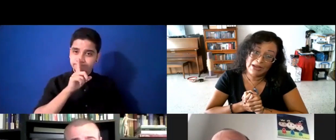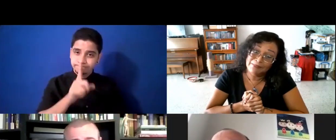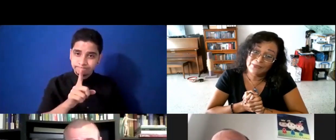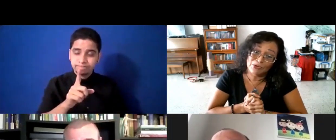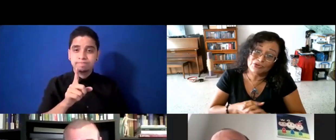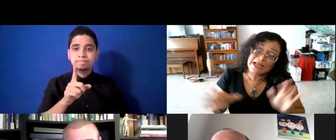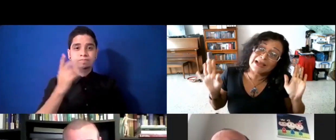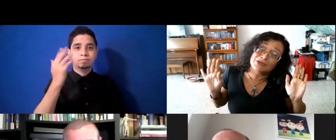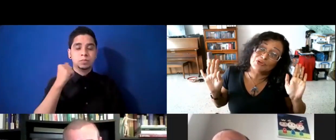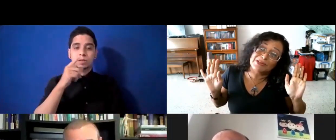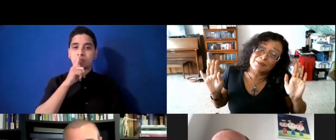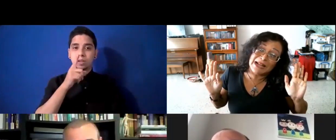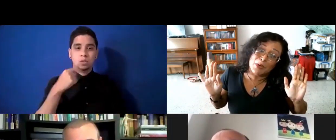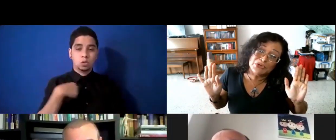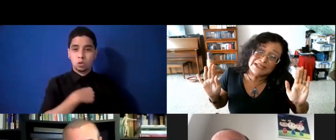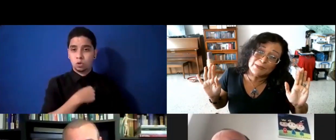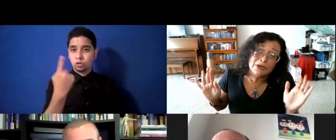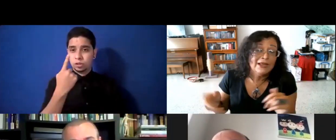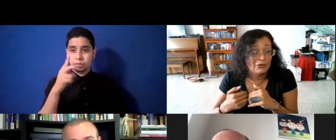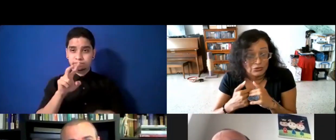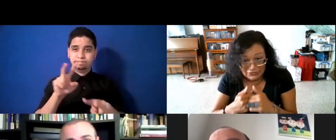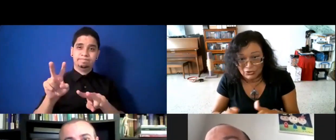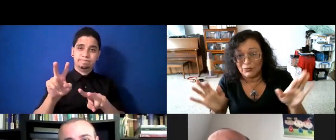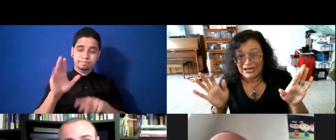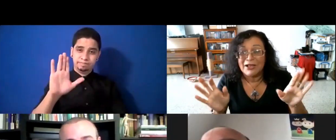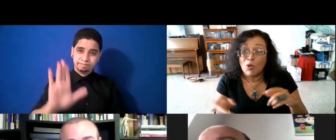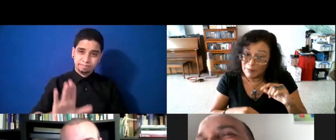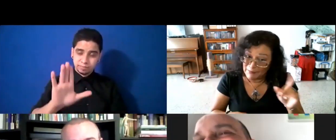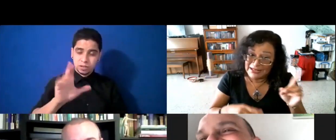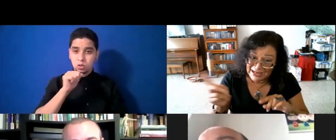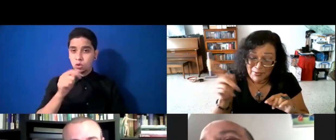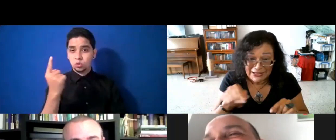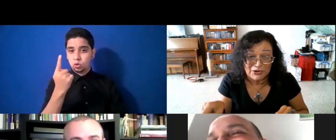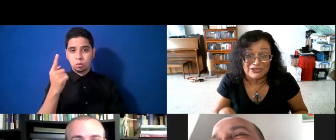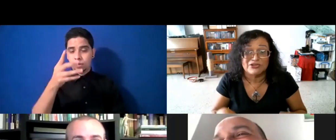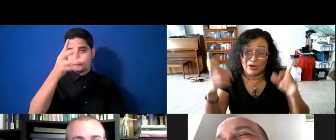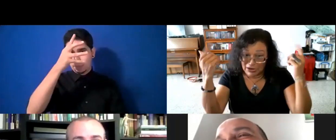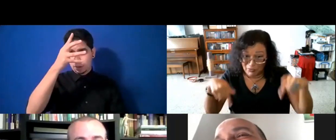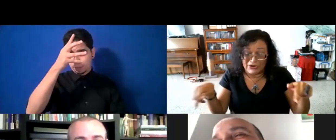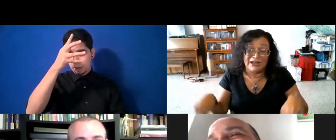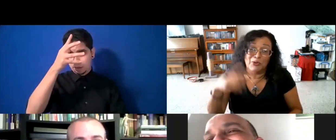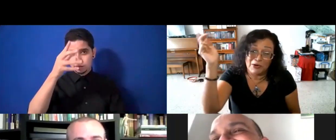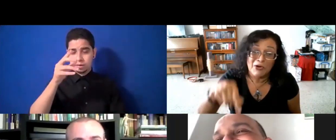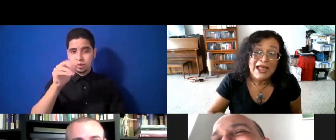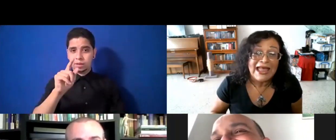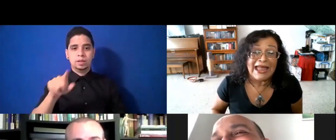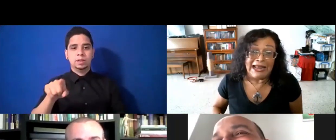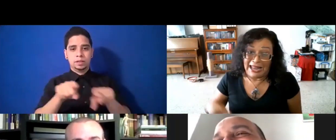pues, nosotros, sabes que nosotros te admiramos muchísimo, no tan solo, ¿verdad?, como el papá de él, el papá de Rocío, sino ahora como Frank Duengo, el